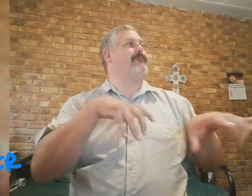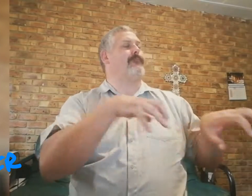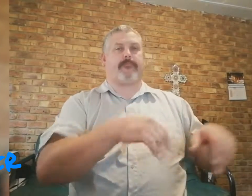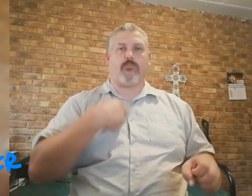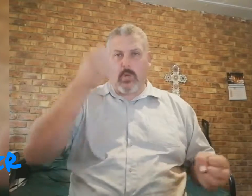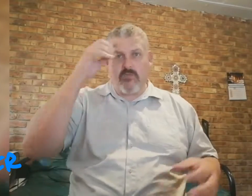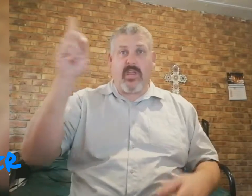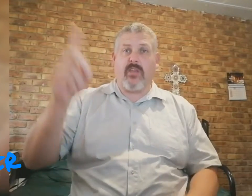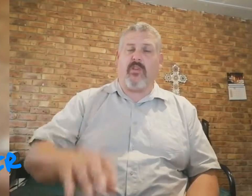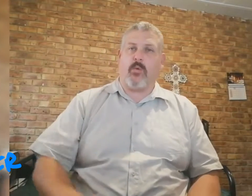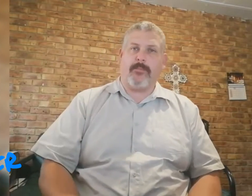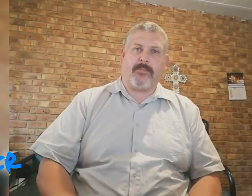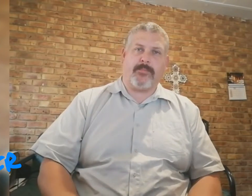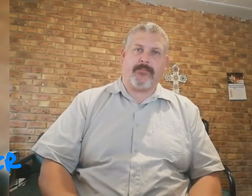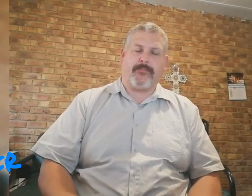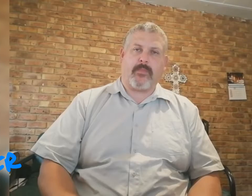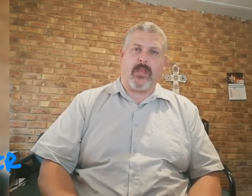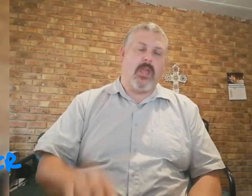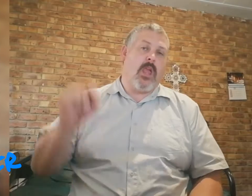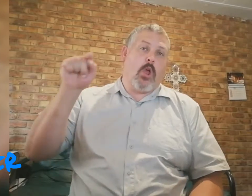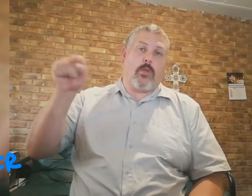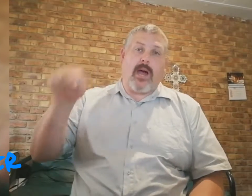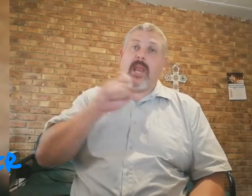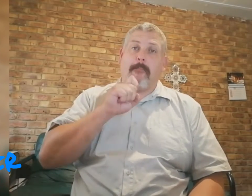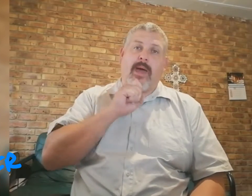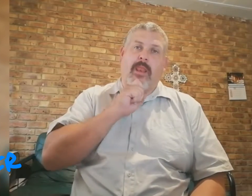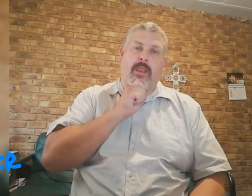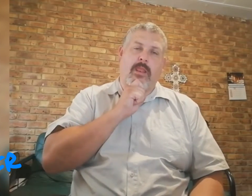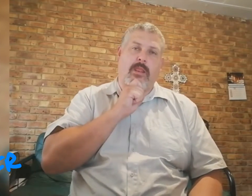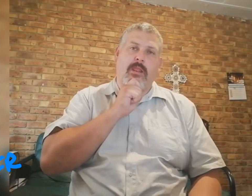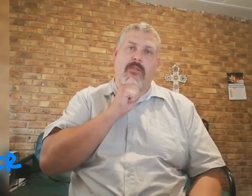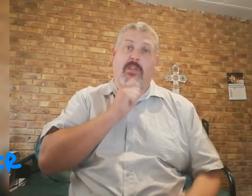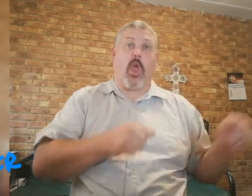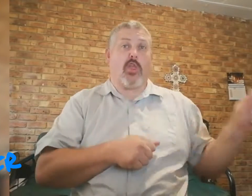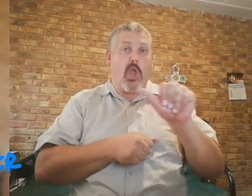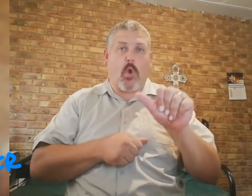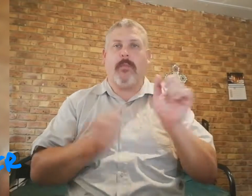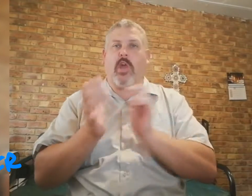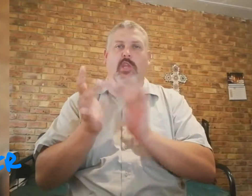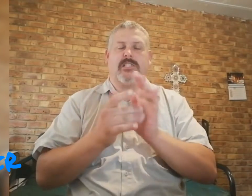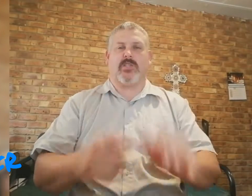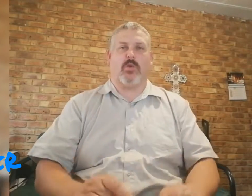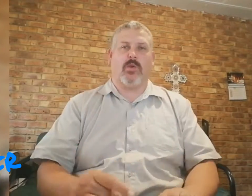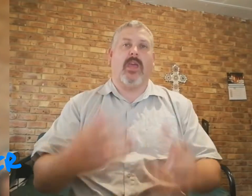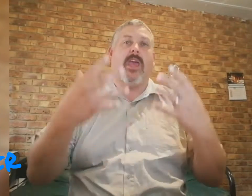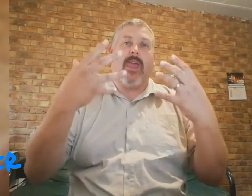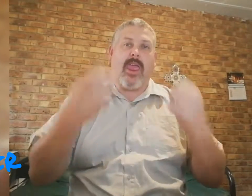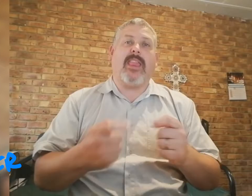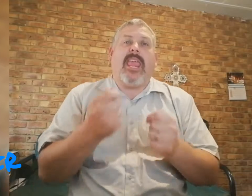ons vergeet van hom. wat die man, wat terugkom na Jesus toe, het